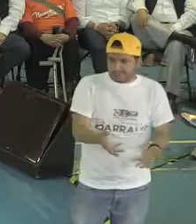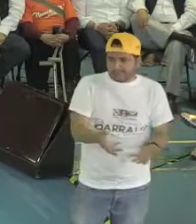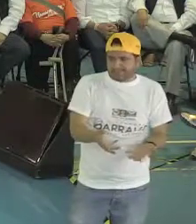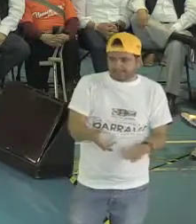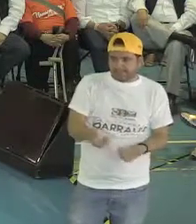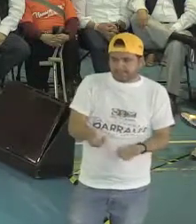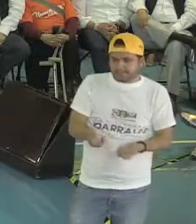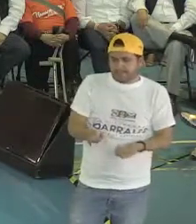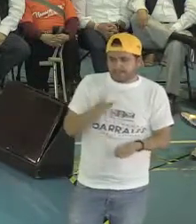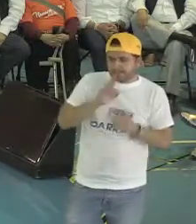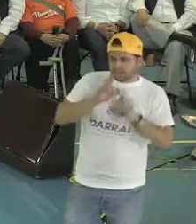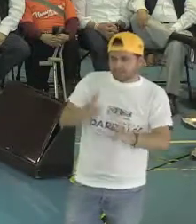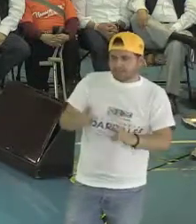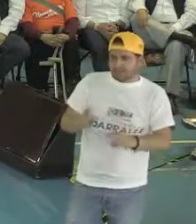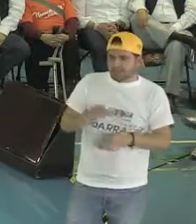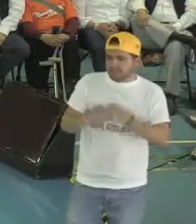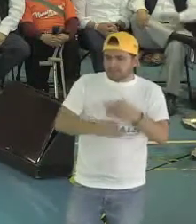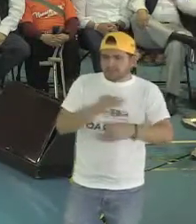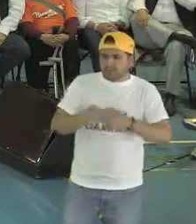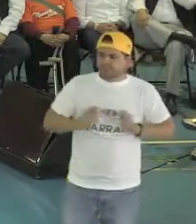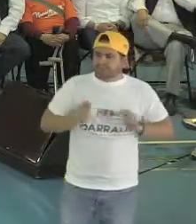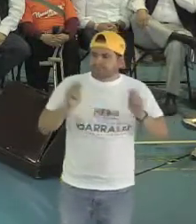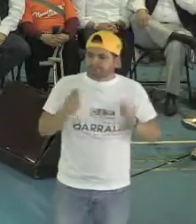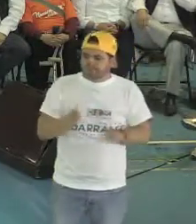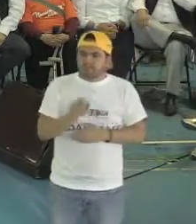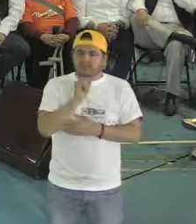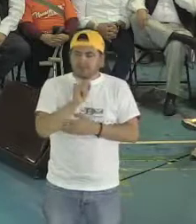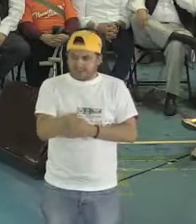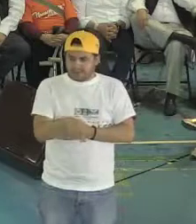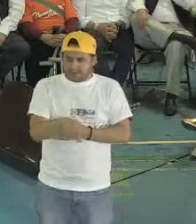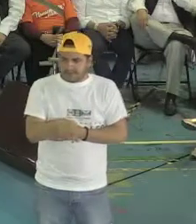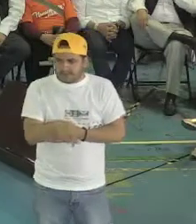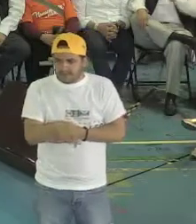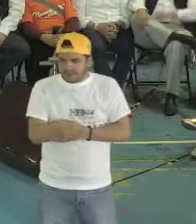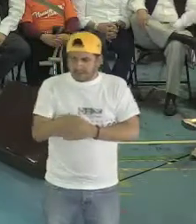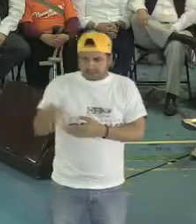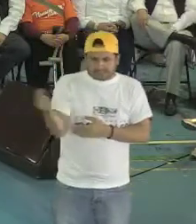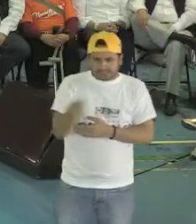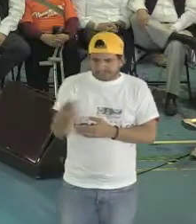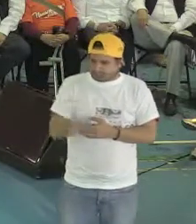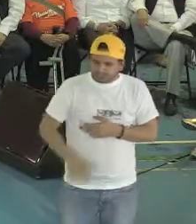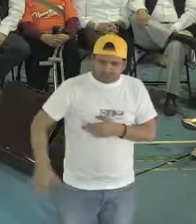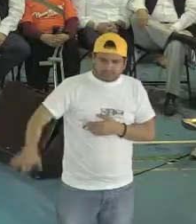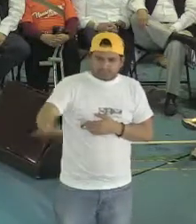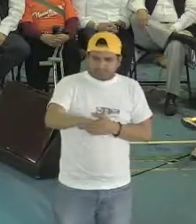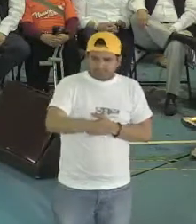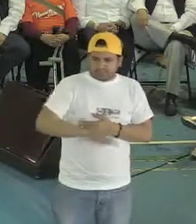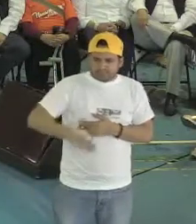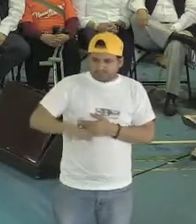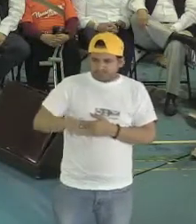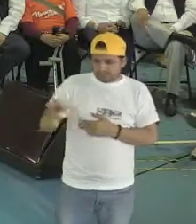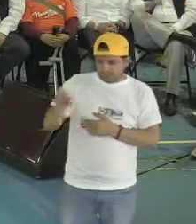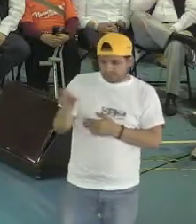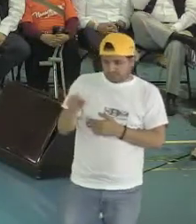una ciudad para todos? Con lo mismo que hoy necesitan todos los que estamos en esta capital para vivir